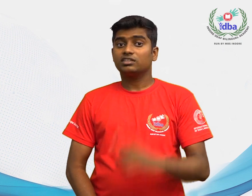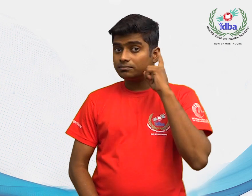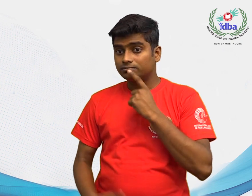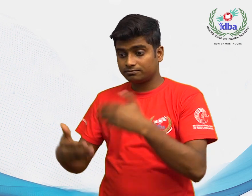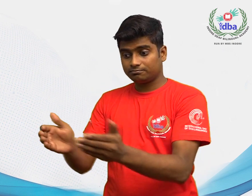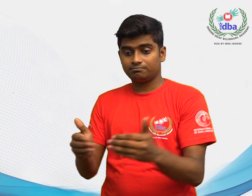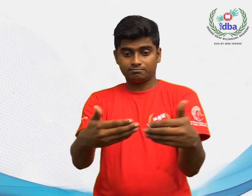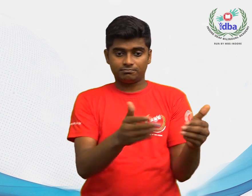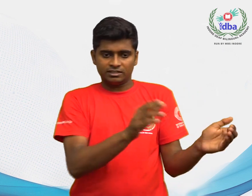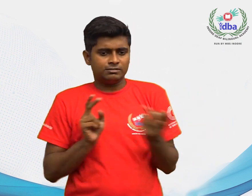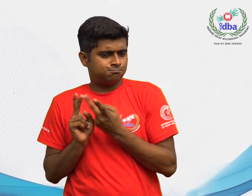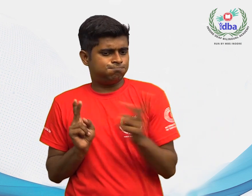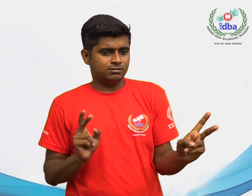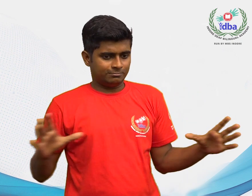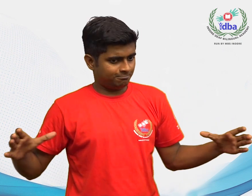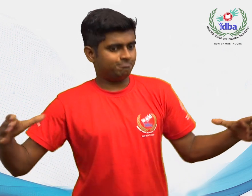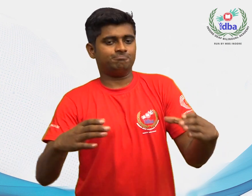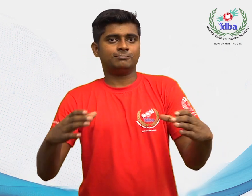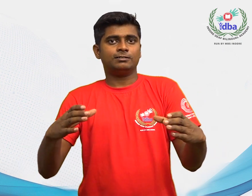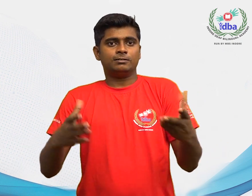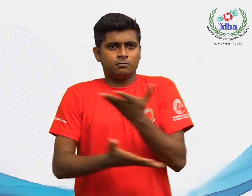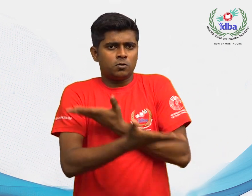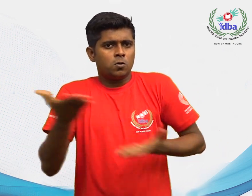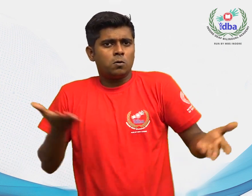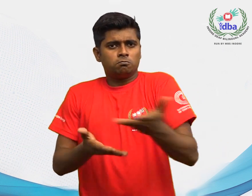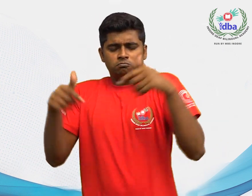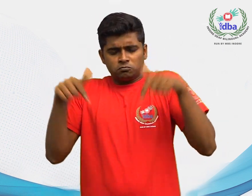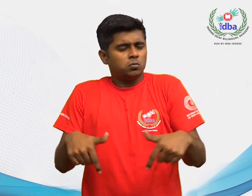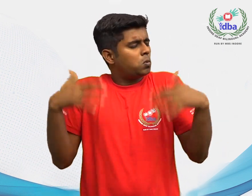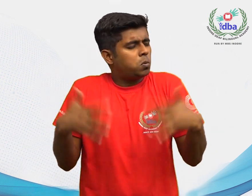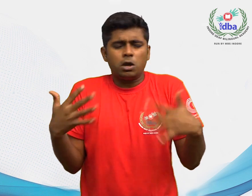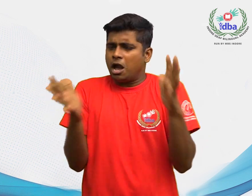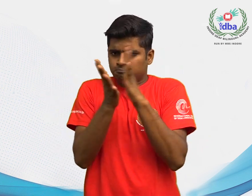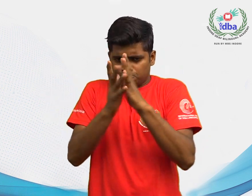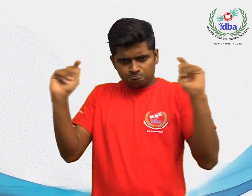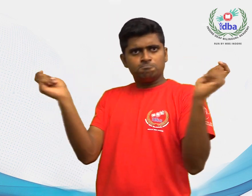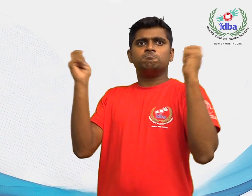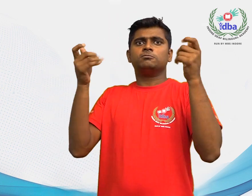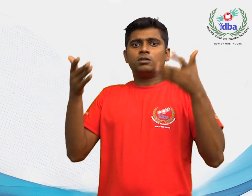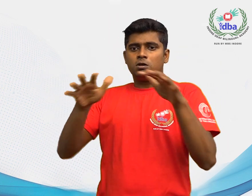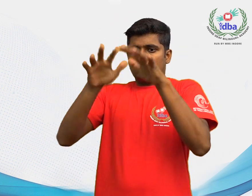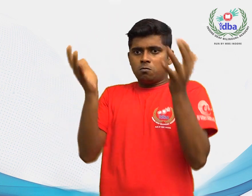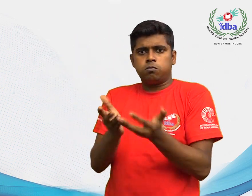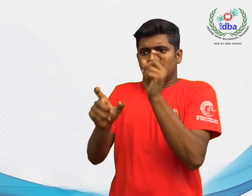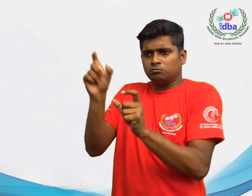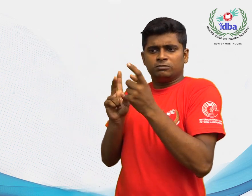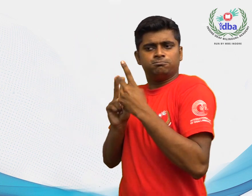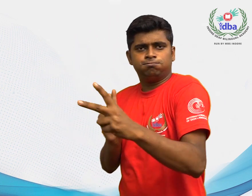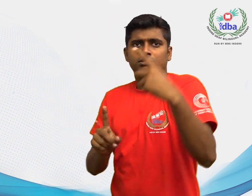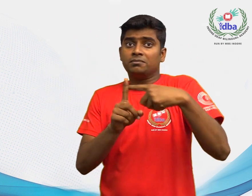बधिर समुदाय बिविद प्रती छेदन समुदाय है आज सभी बधिर लोग जस्न मनाते हैं बिस्सुभर के अलग